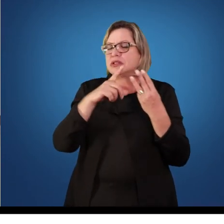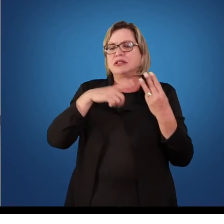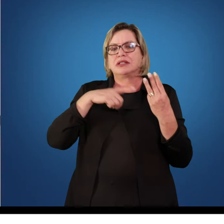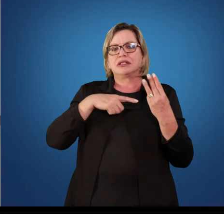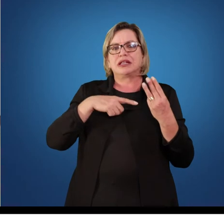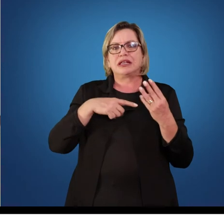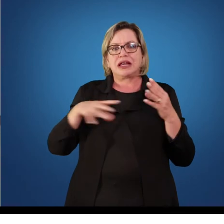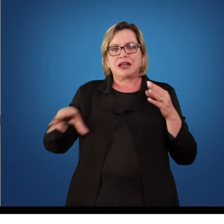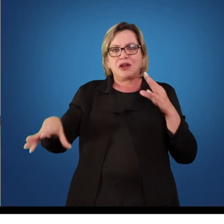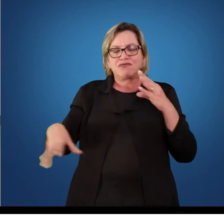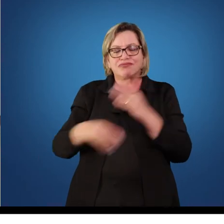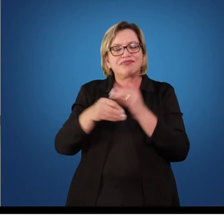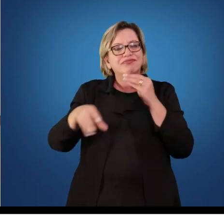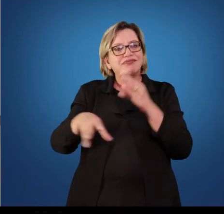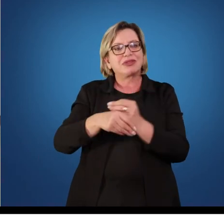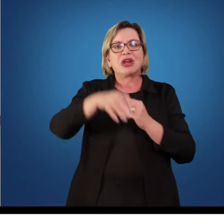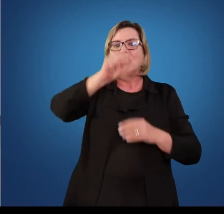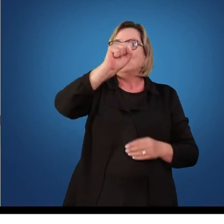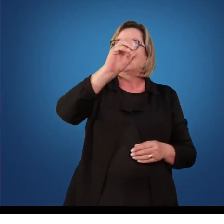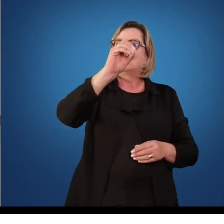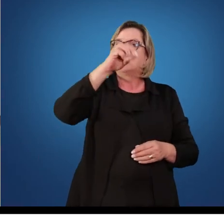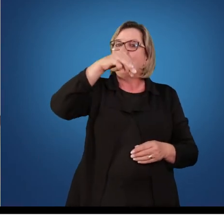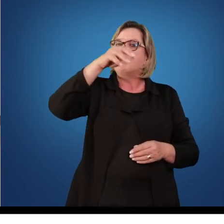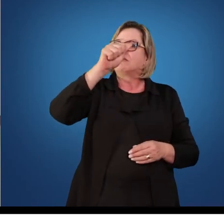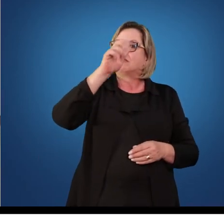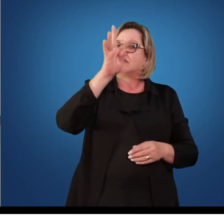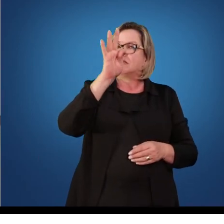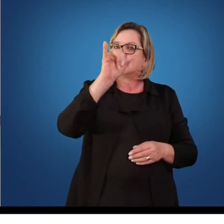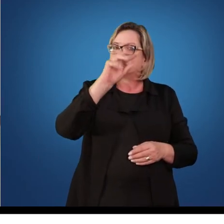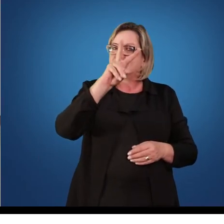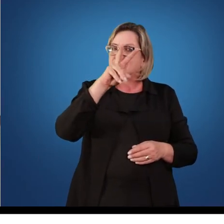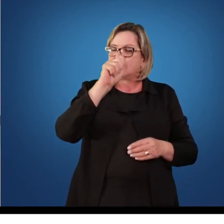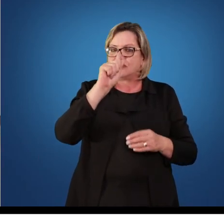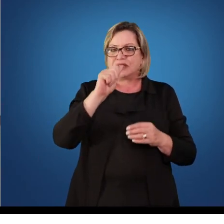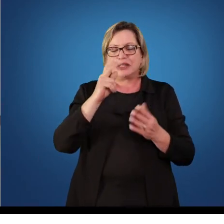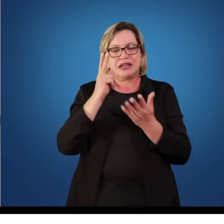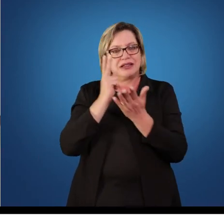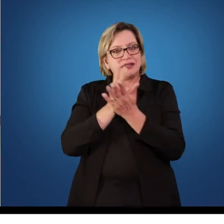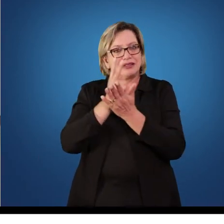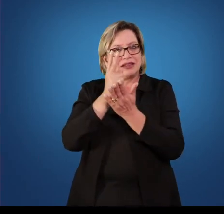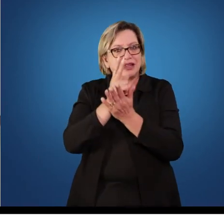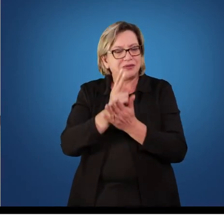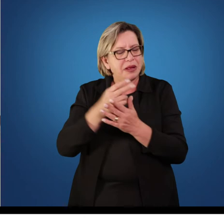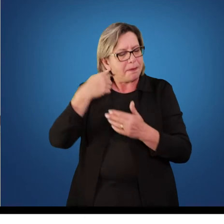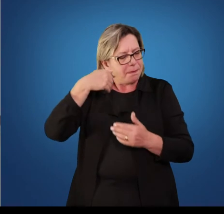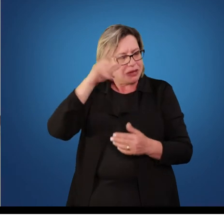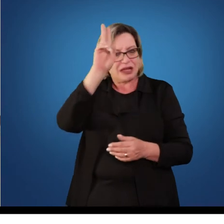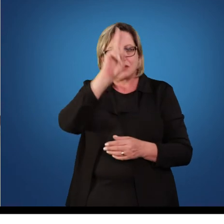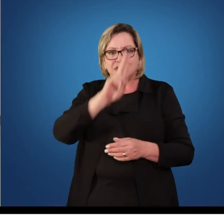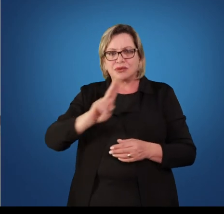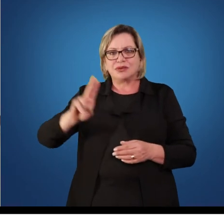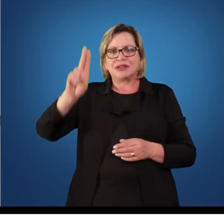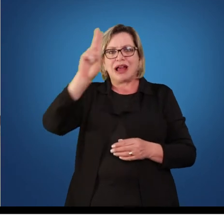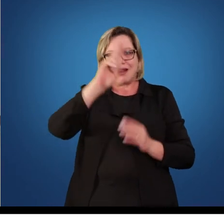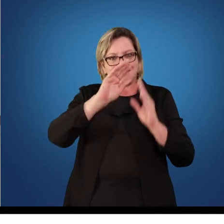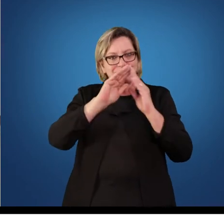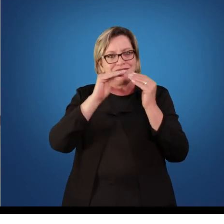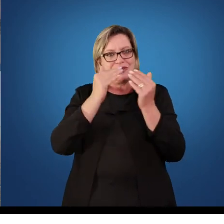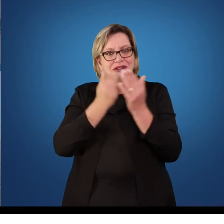somativa. A avaliação somativa, tradicionalmente, é a mais utilizada nas escolas. É aquela